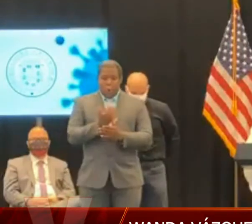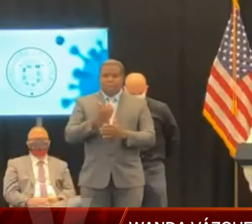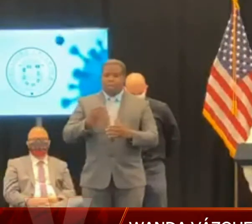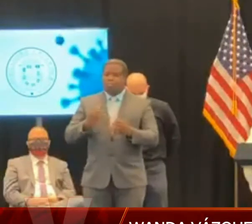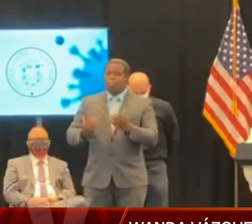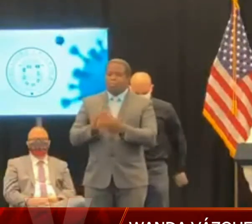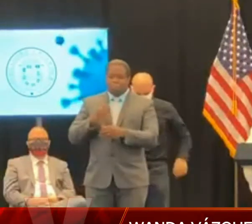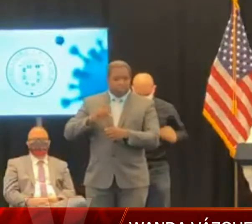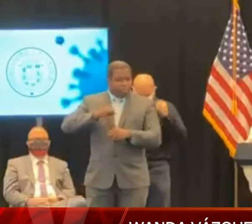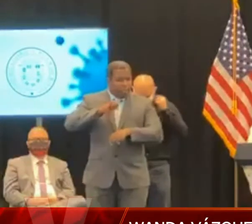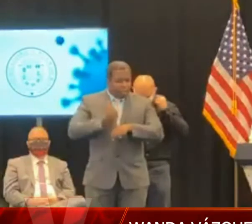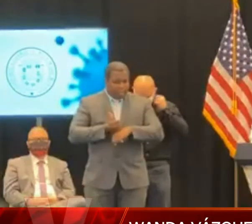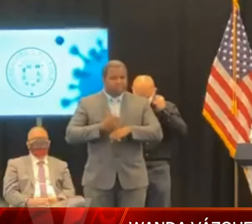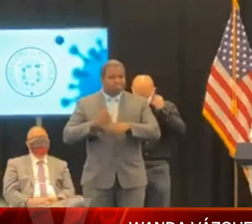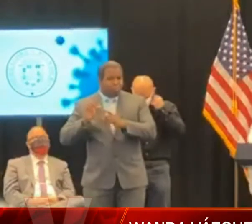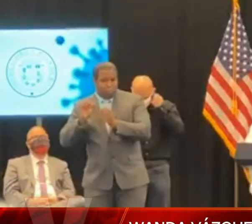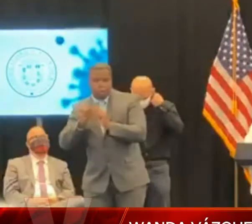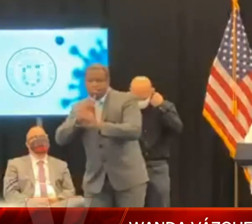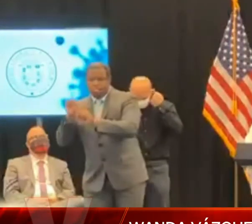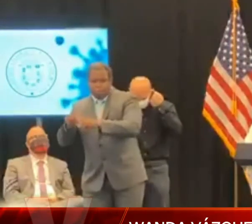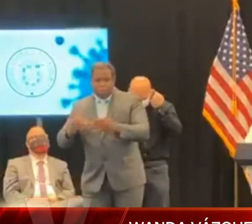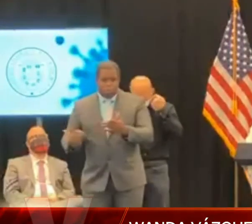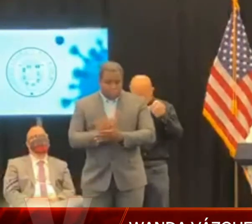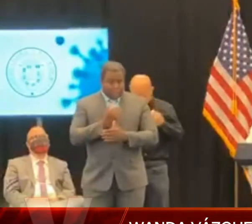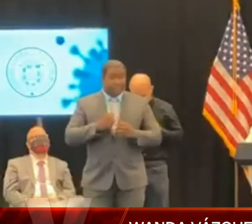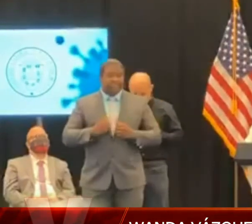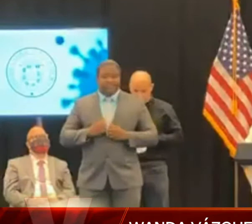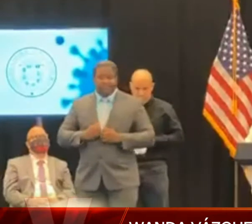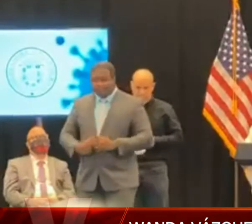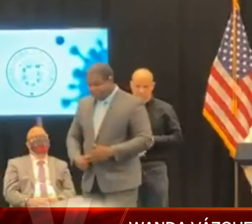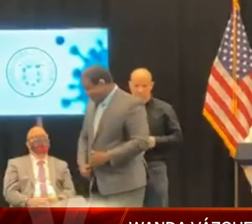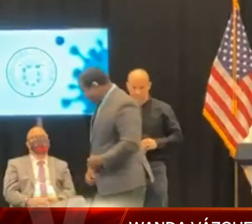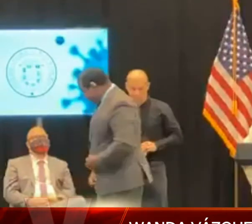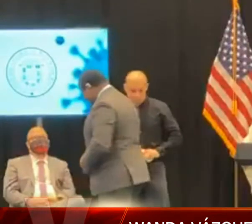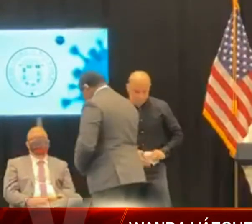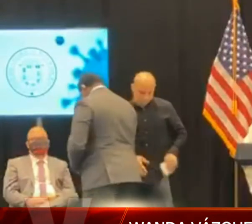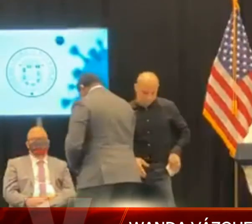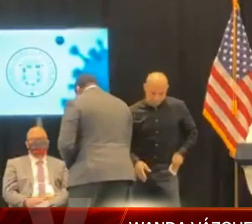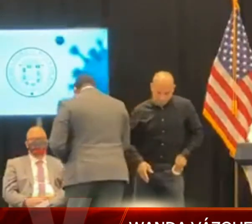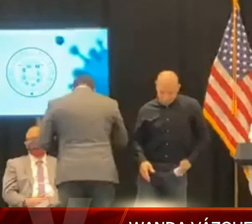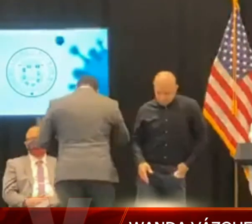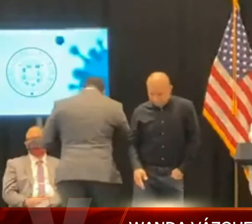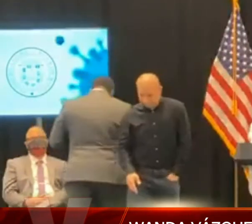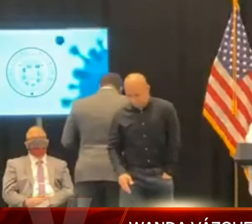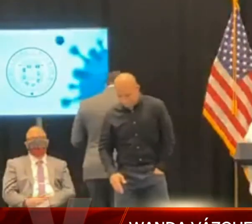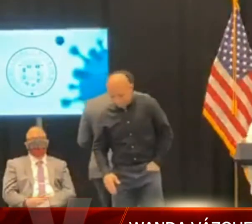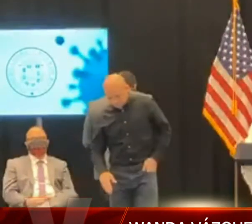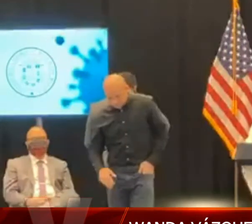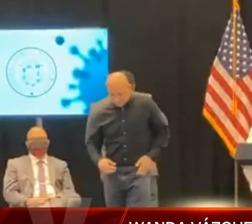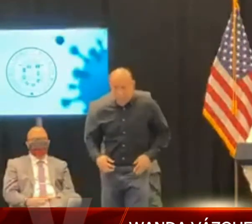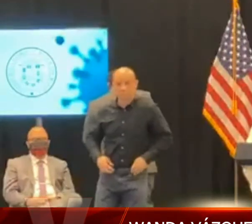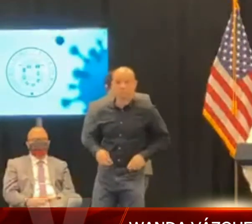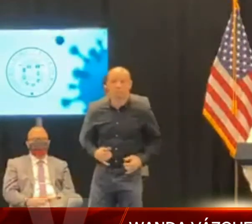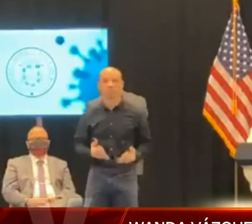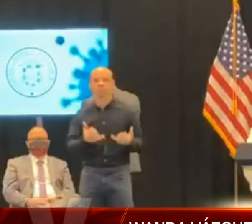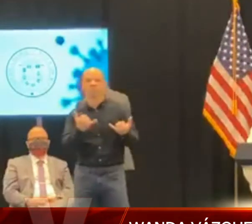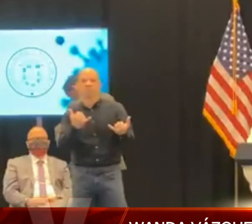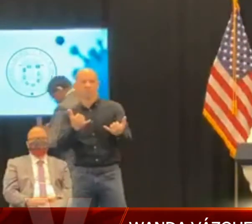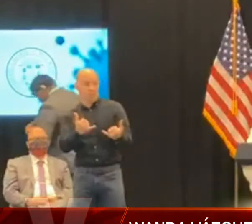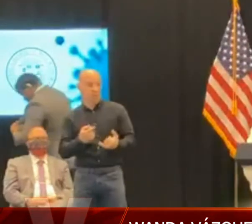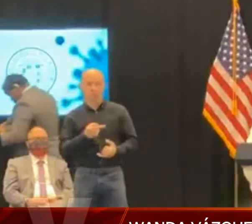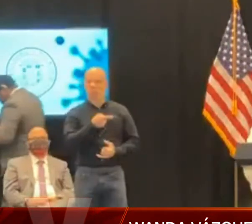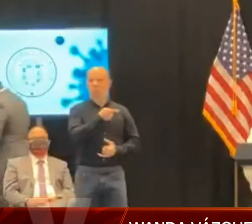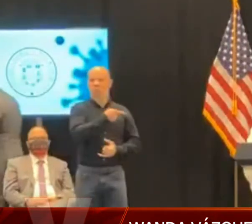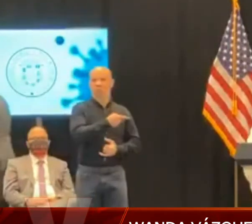seguir informando a Puerto Rico con relación a las nuevas órdenes ejecutivas. Para ese agradecimiento voy a dejar con ustedes unos